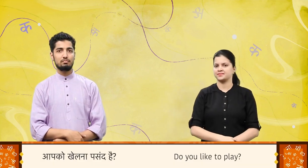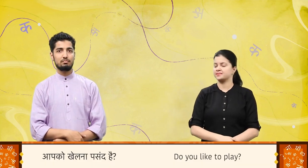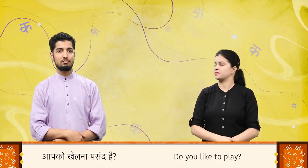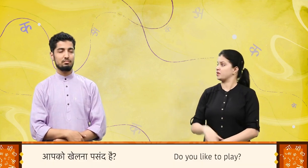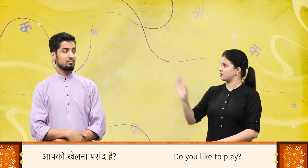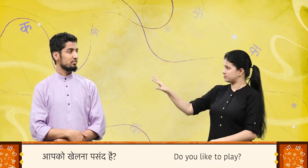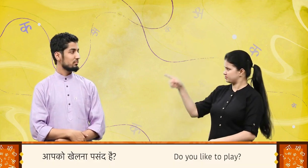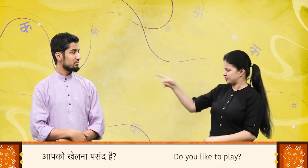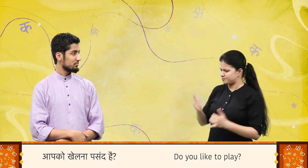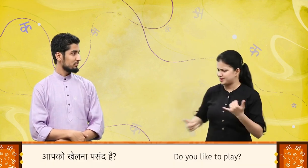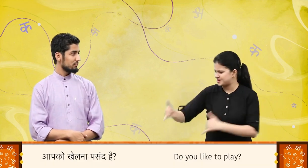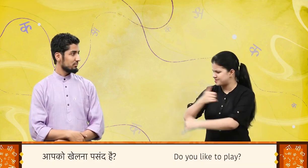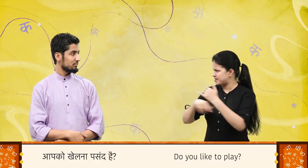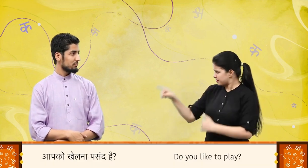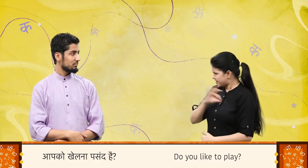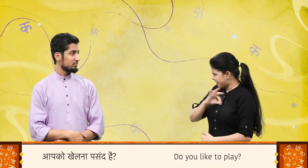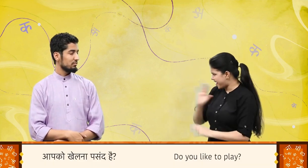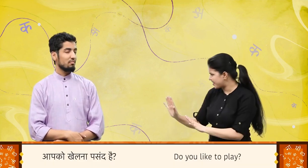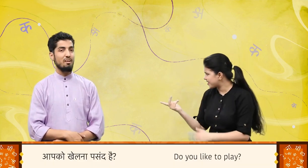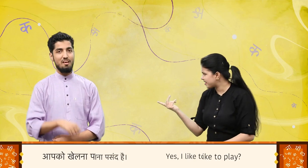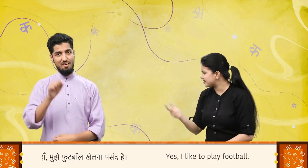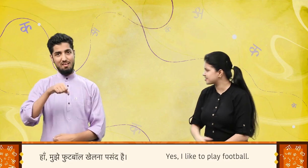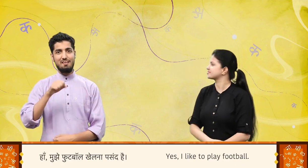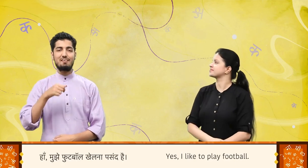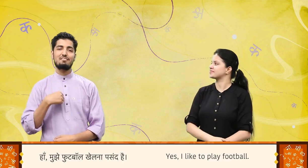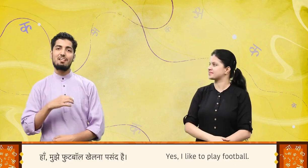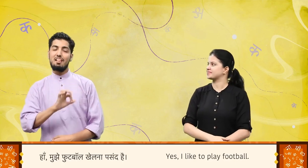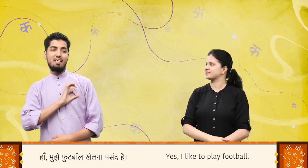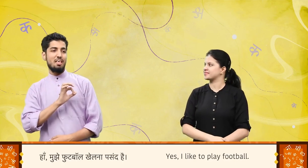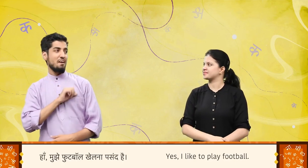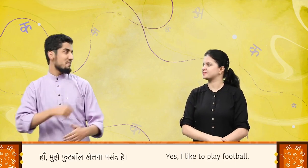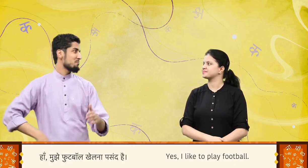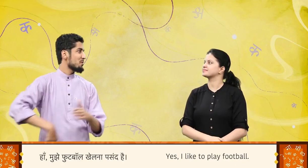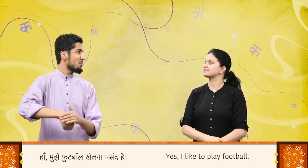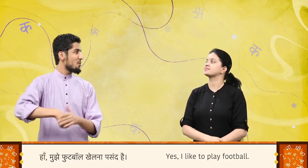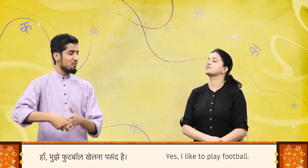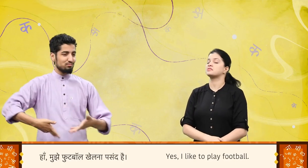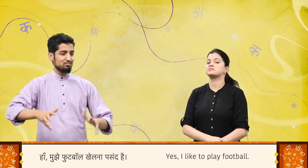आपको खेलना पसंद है? हाँ, मुझे फुटबॉल खेलना पसंद है